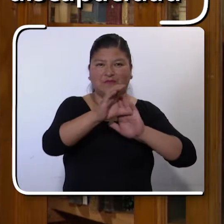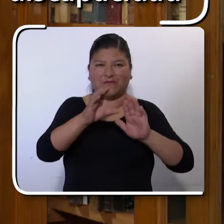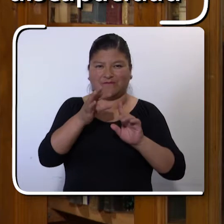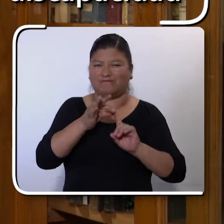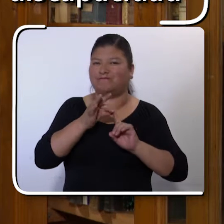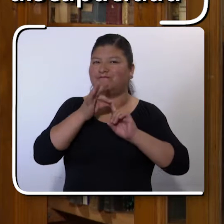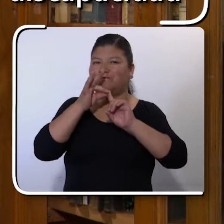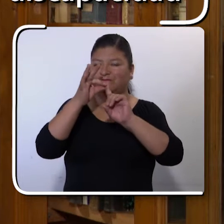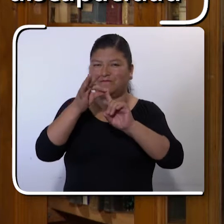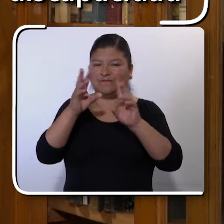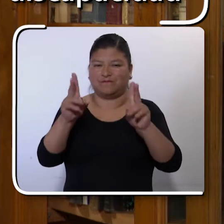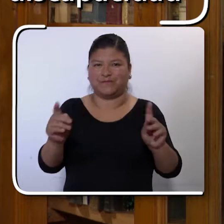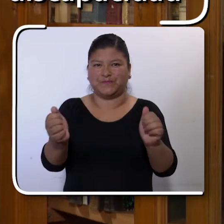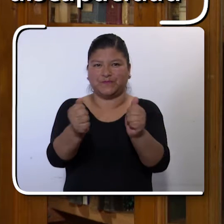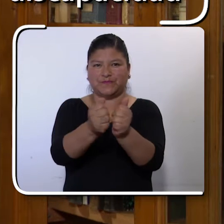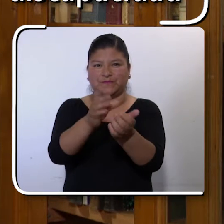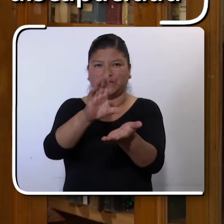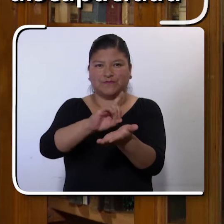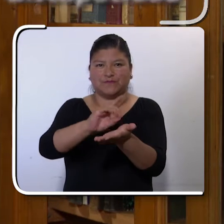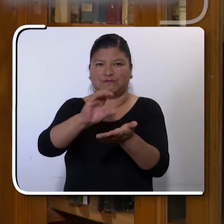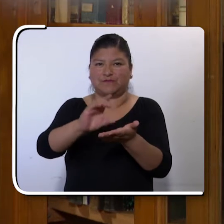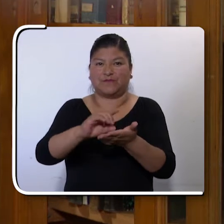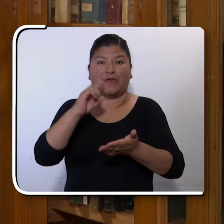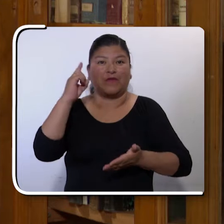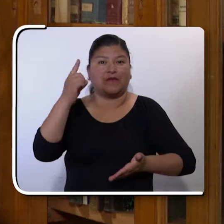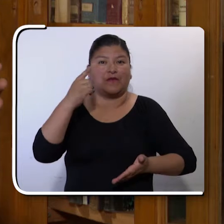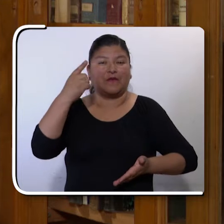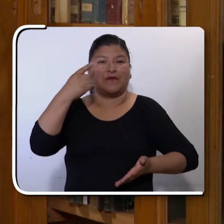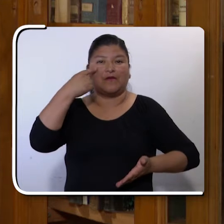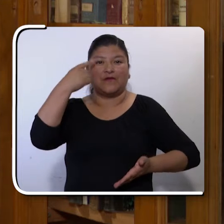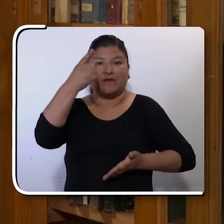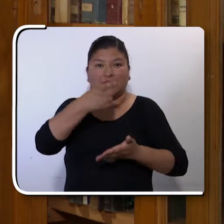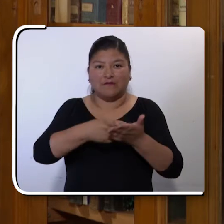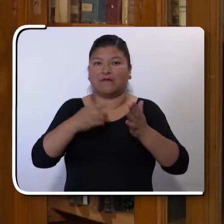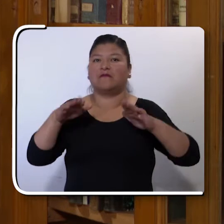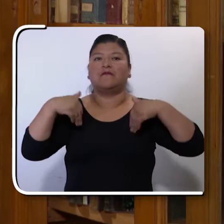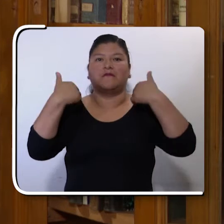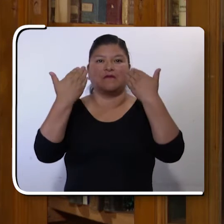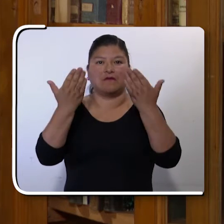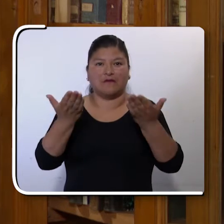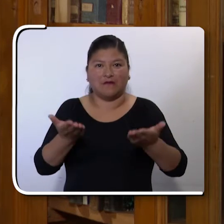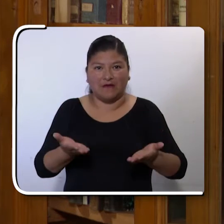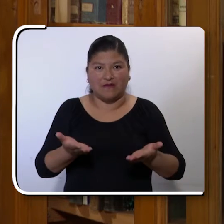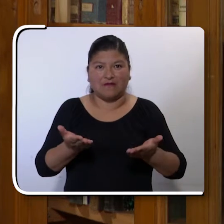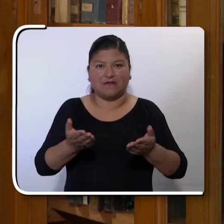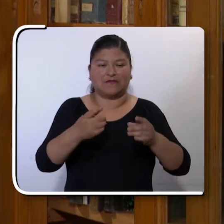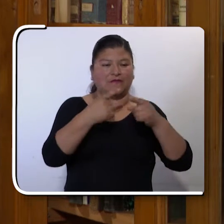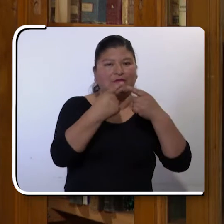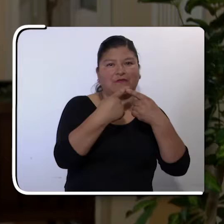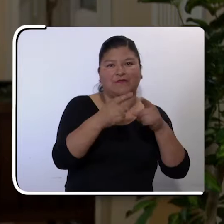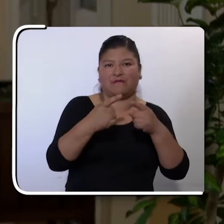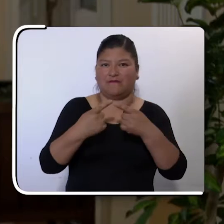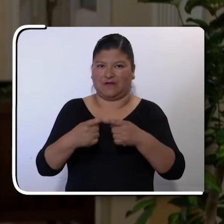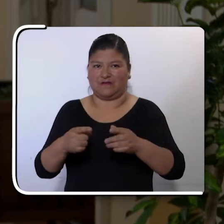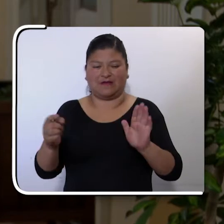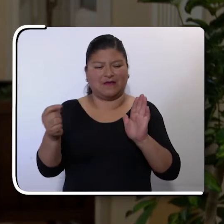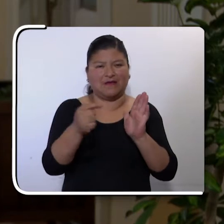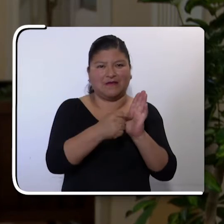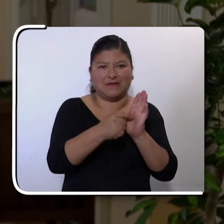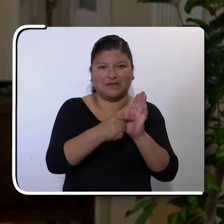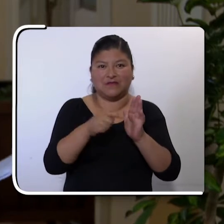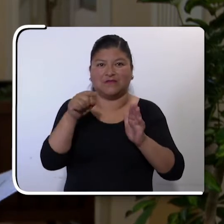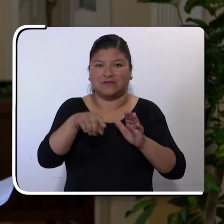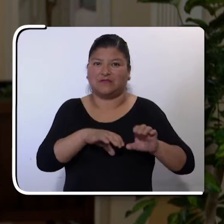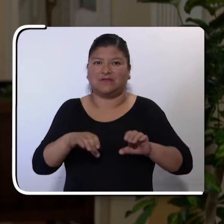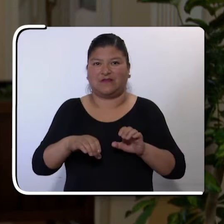específicamente para las personas con discapacidad, reconociendo que existen, pero además que son diversas. Esto se ha